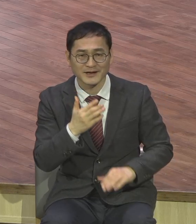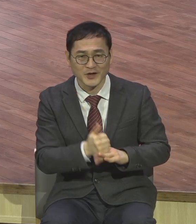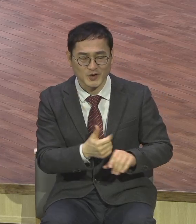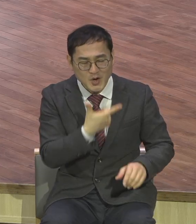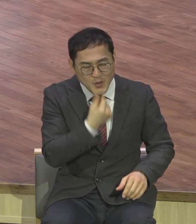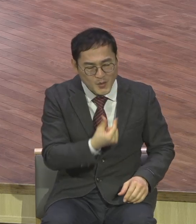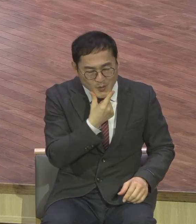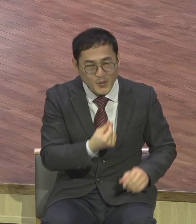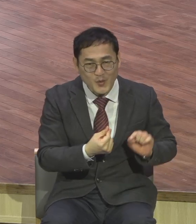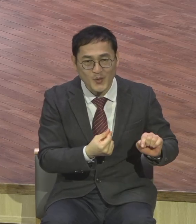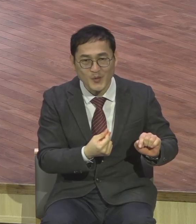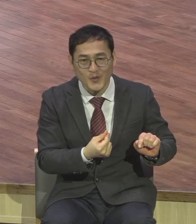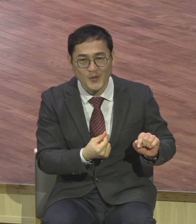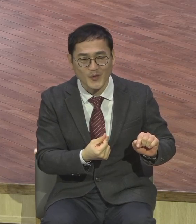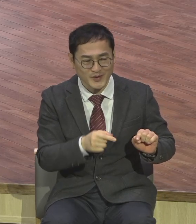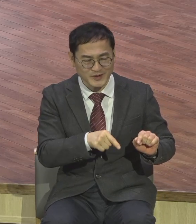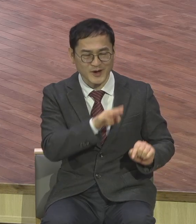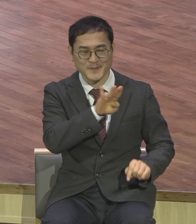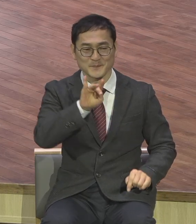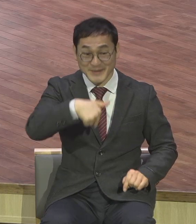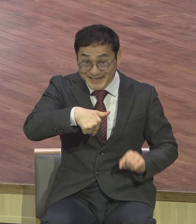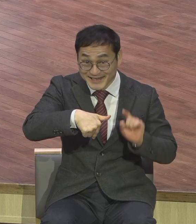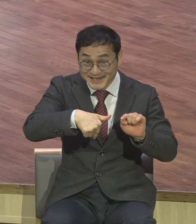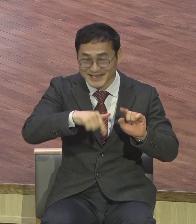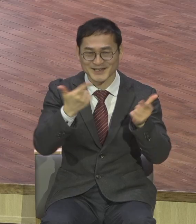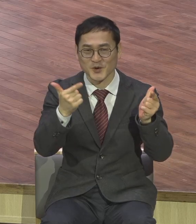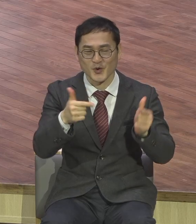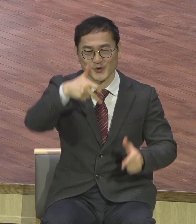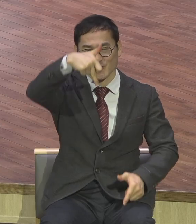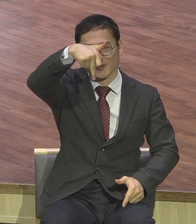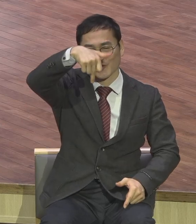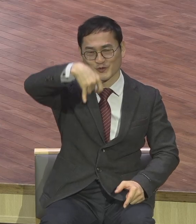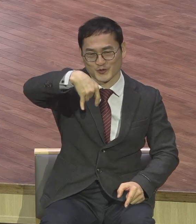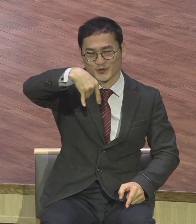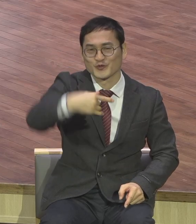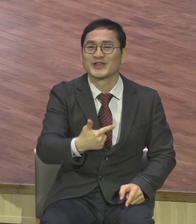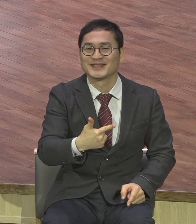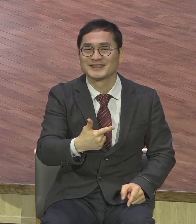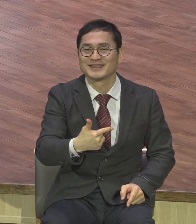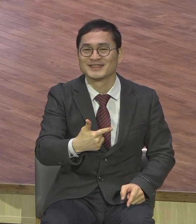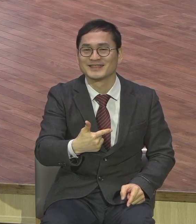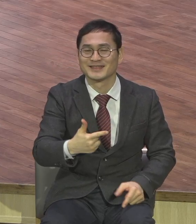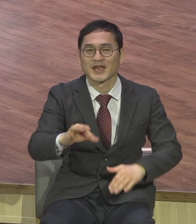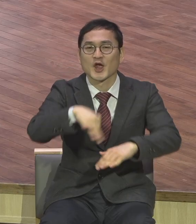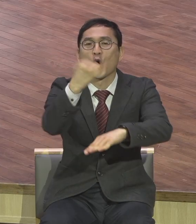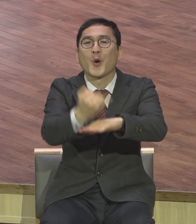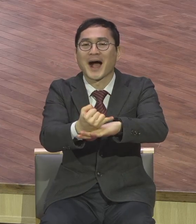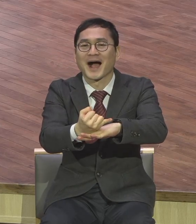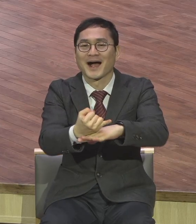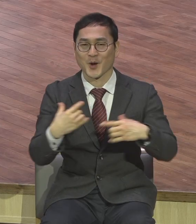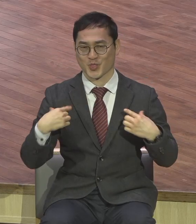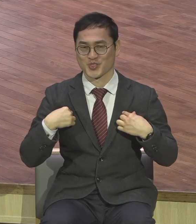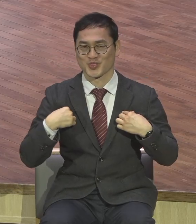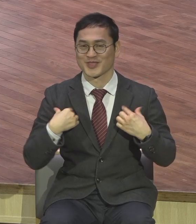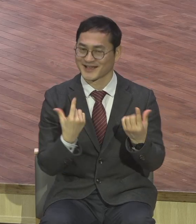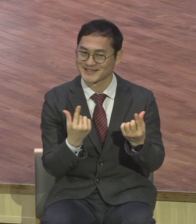퀸사이즈라고 이 용어를 바꿨어요 퀸사이즈 퀸사이즈 퀸이 뭐예요 여왕이 있는 옷이다 그래서 이